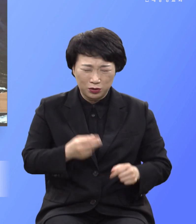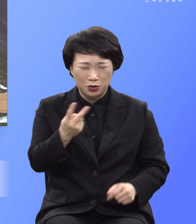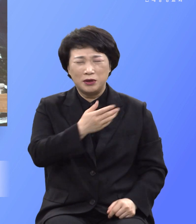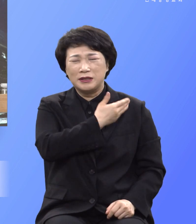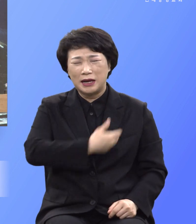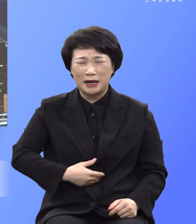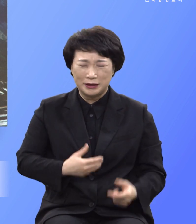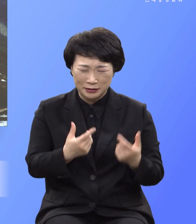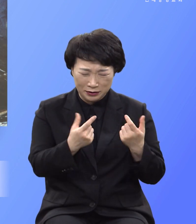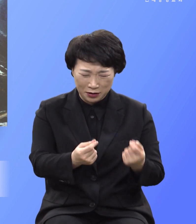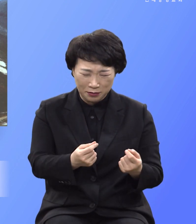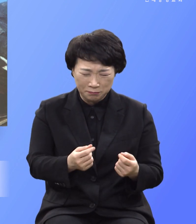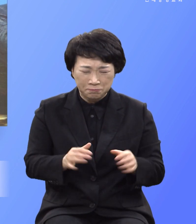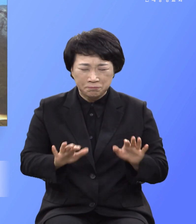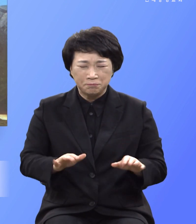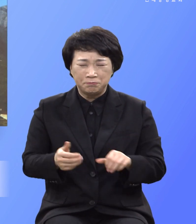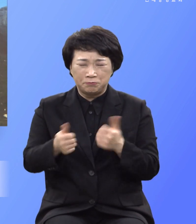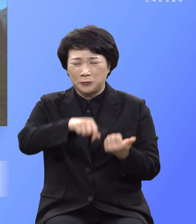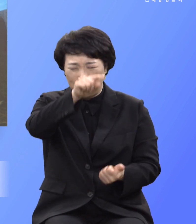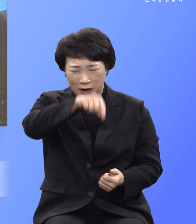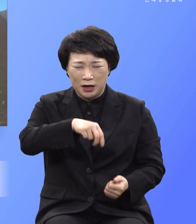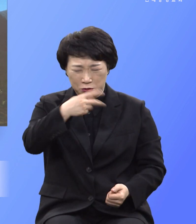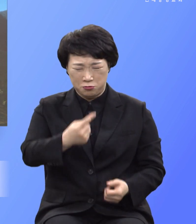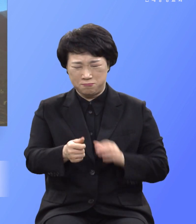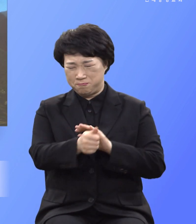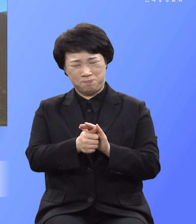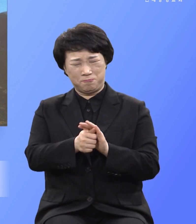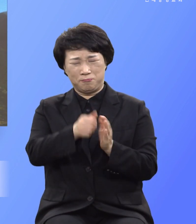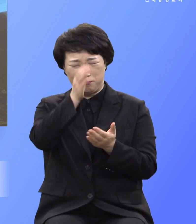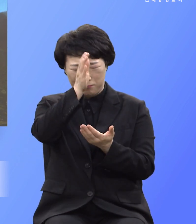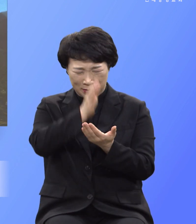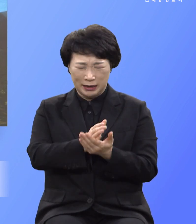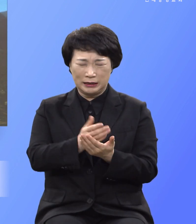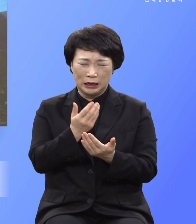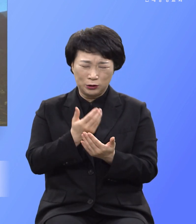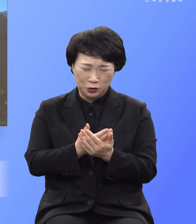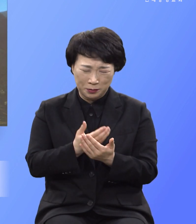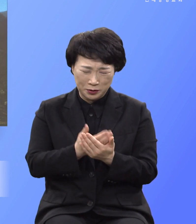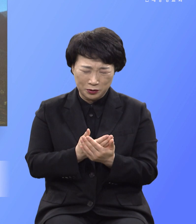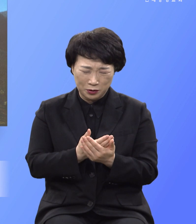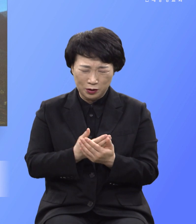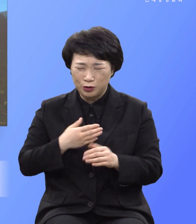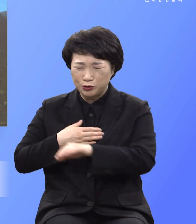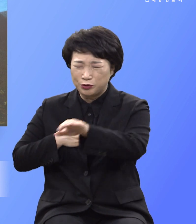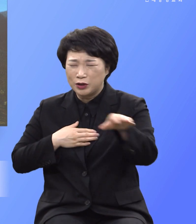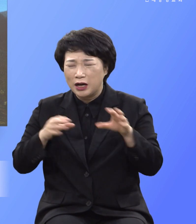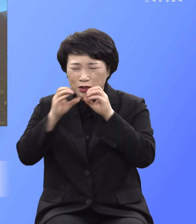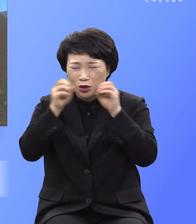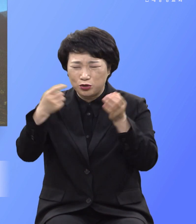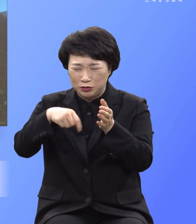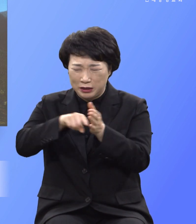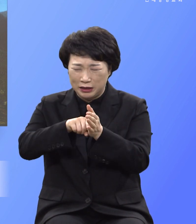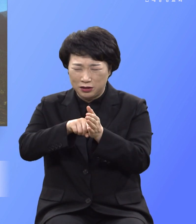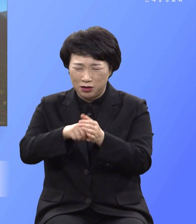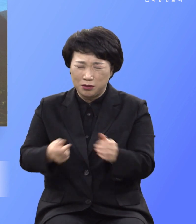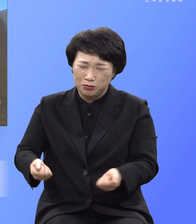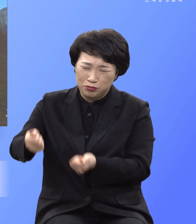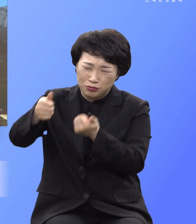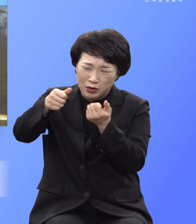죽음이 어찌라도 물러서지 말게 하시고 우리가 전도를 위해서 관제와 같이 부음이